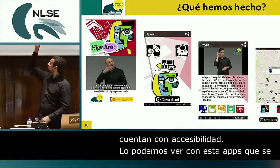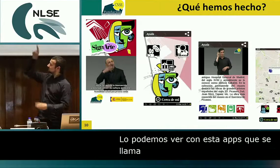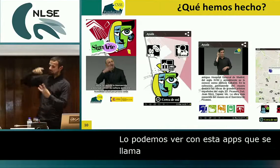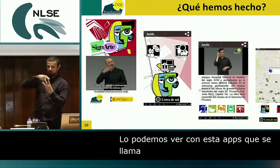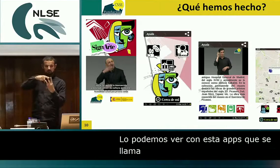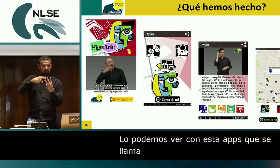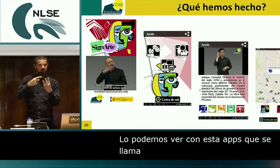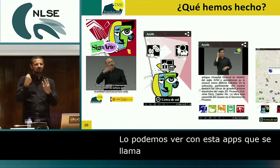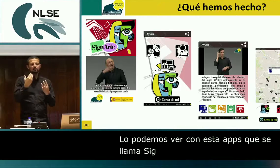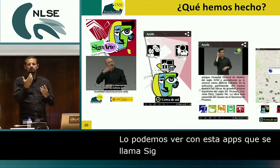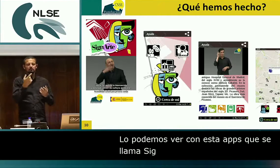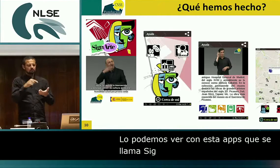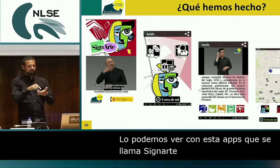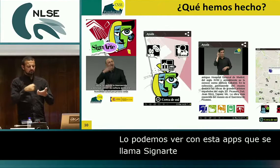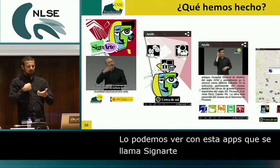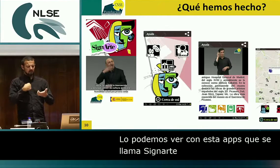Aquí ves tres imágenes